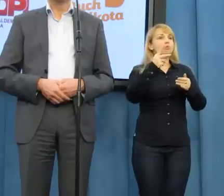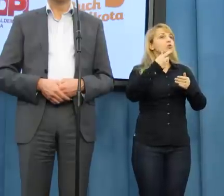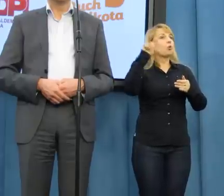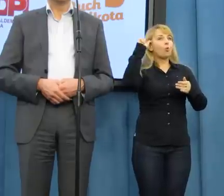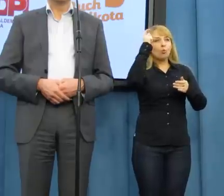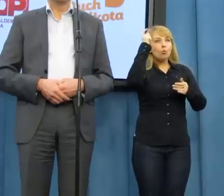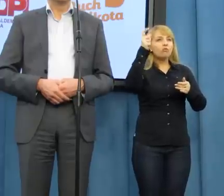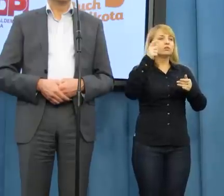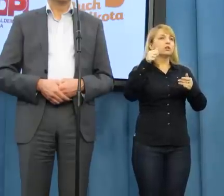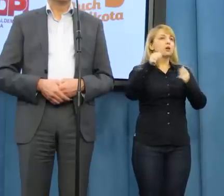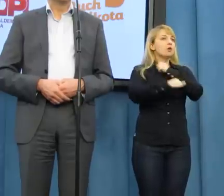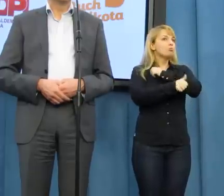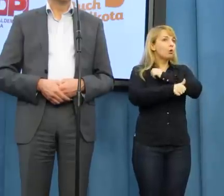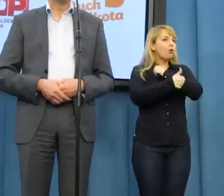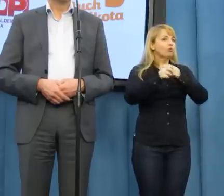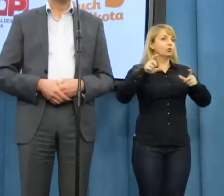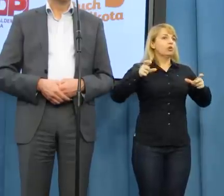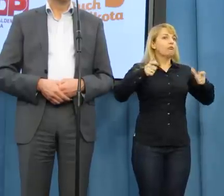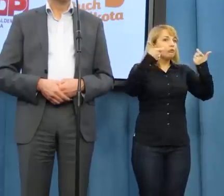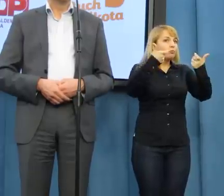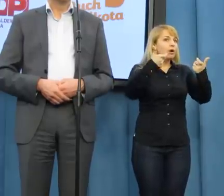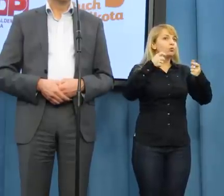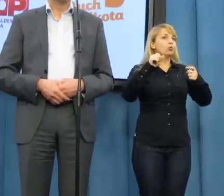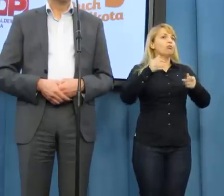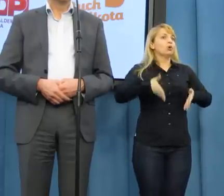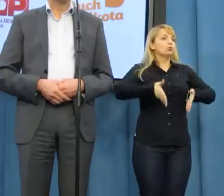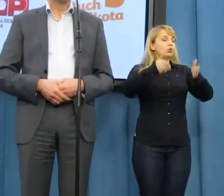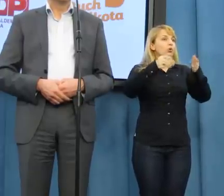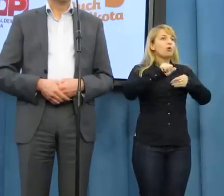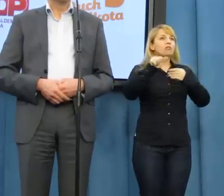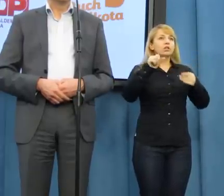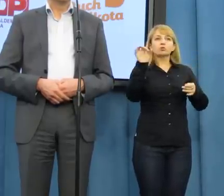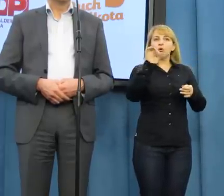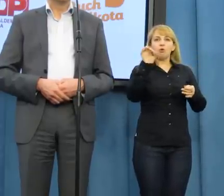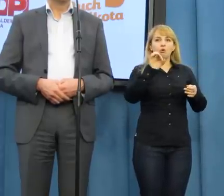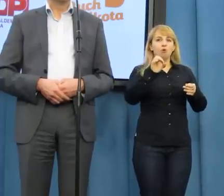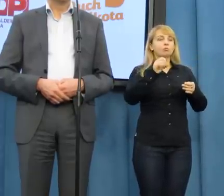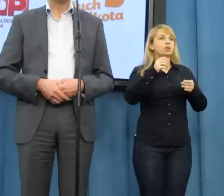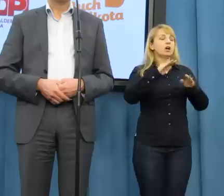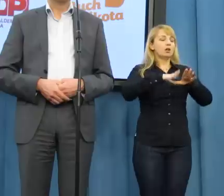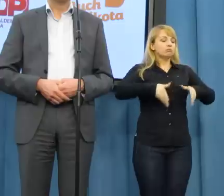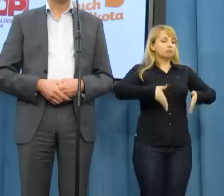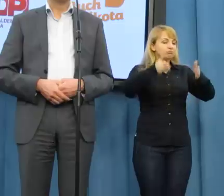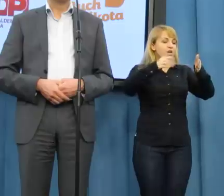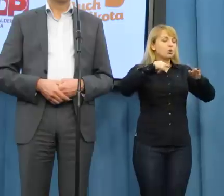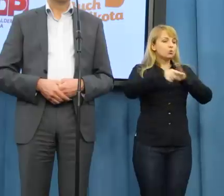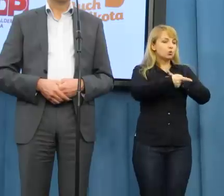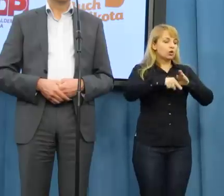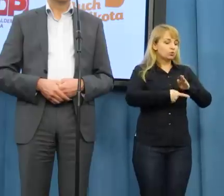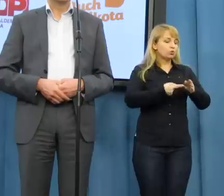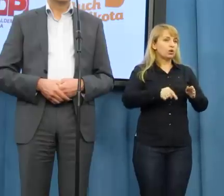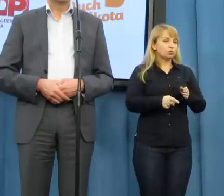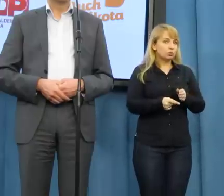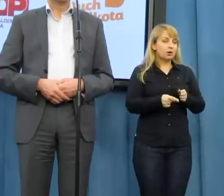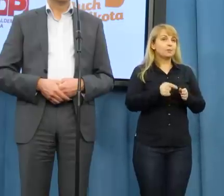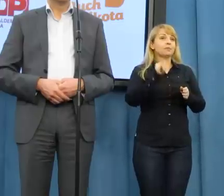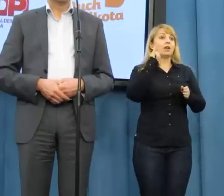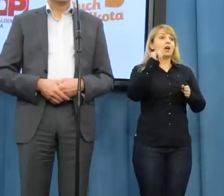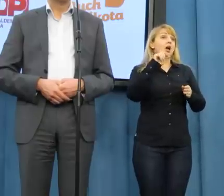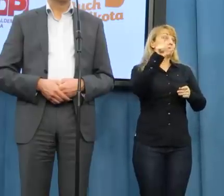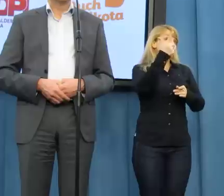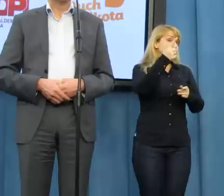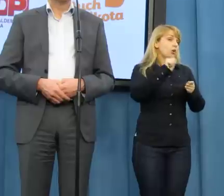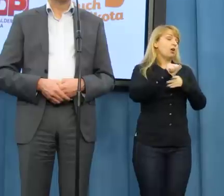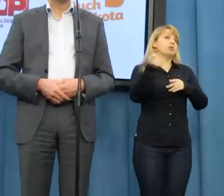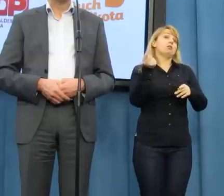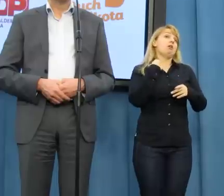wypadków i takiej śmiertelności, jaką mamy w Polsce jest fatalny stan dróg, a drugą rzeczą jest pijaństwo.